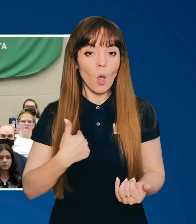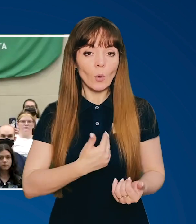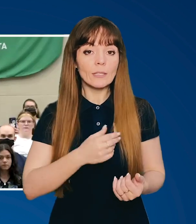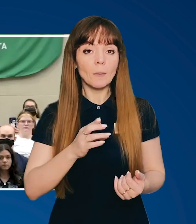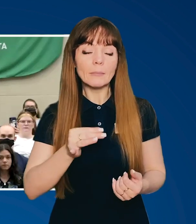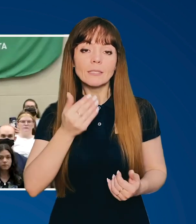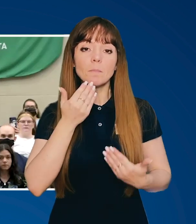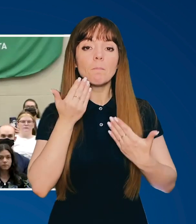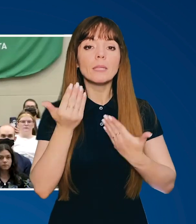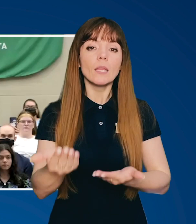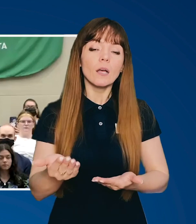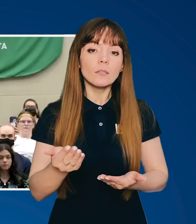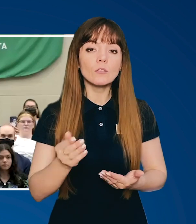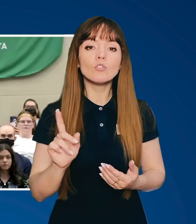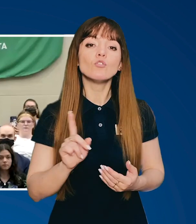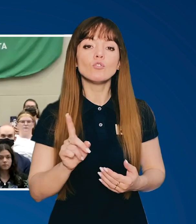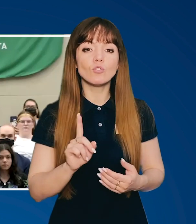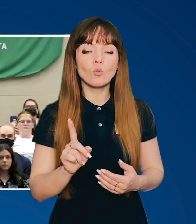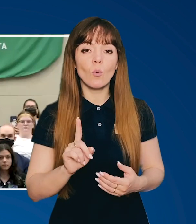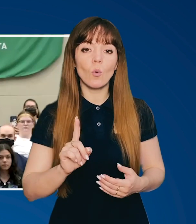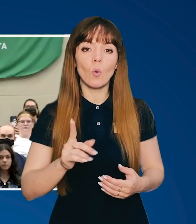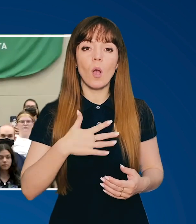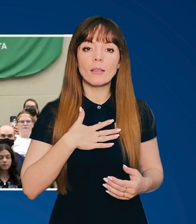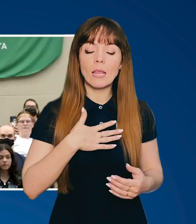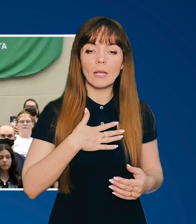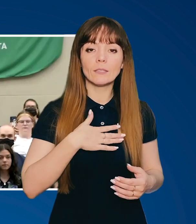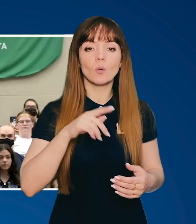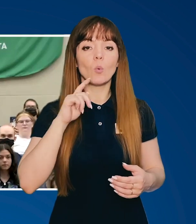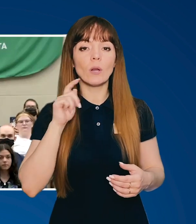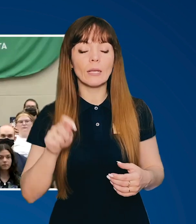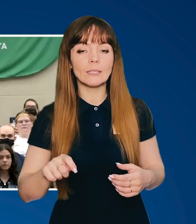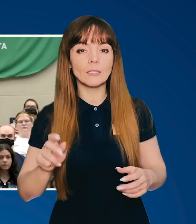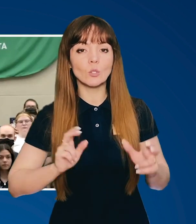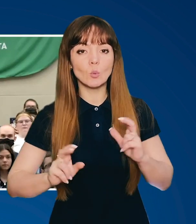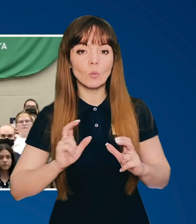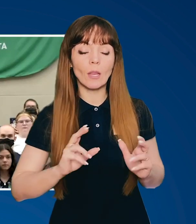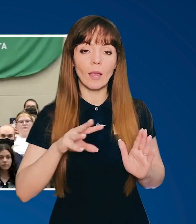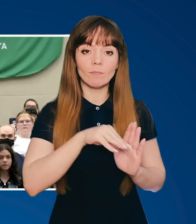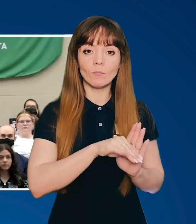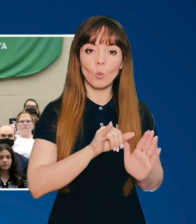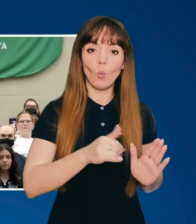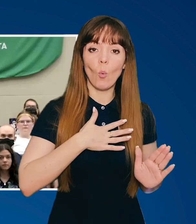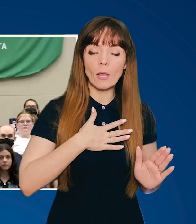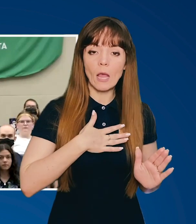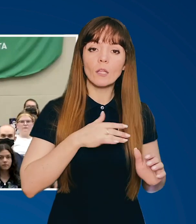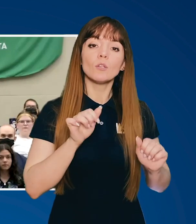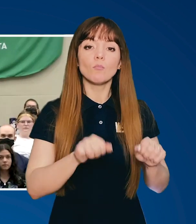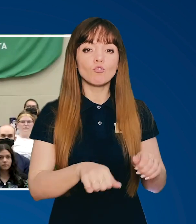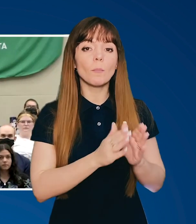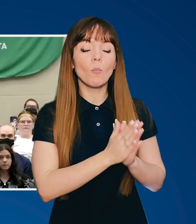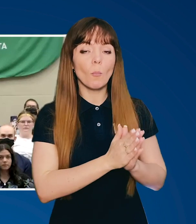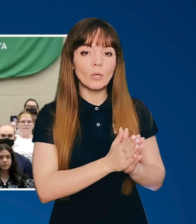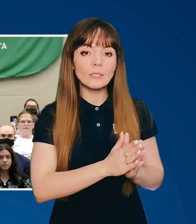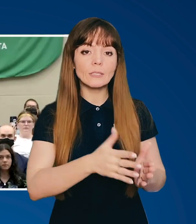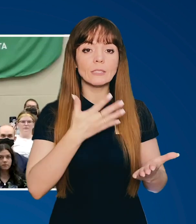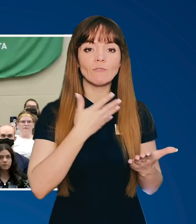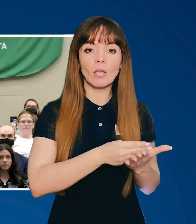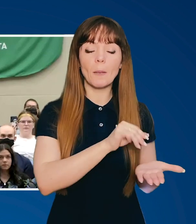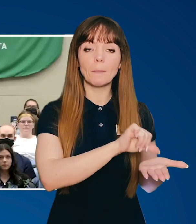спитати, що канадські студенти і українські студенти в Канаді можуть попросити своїх